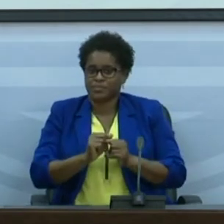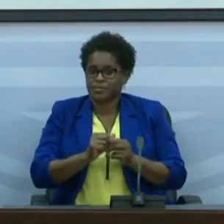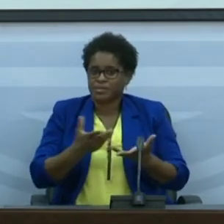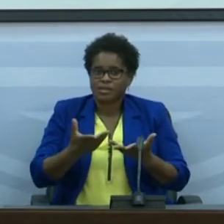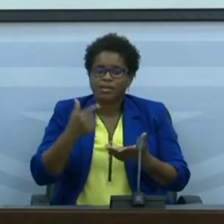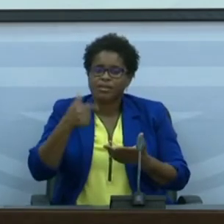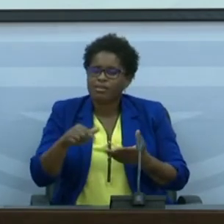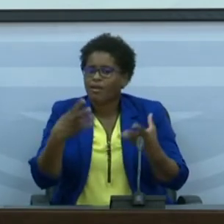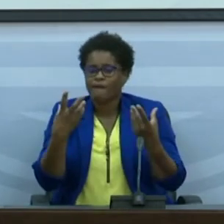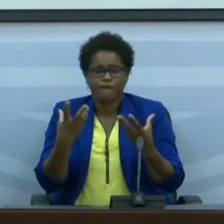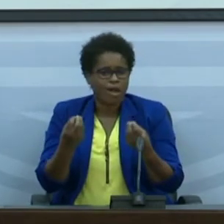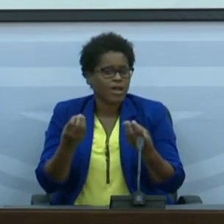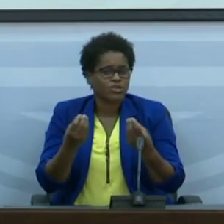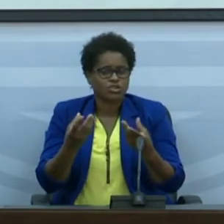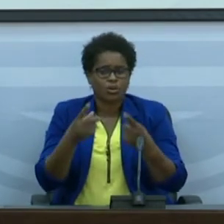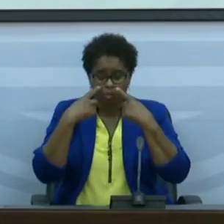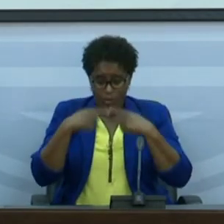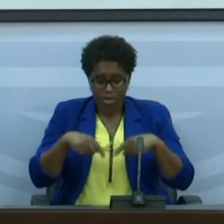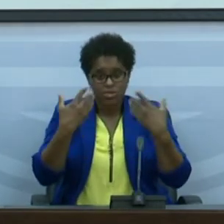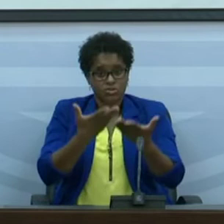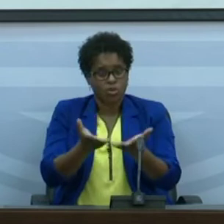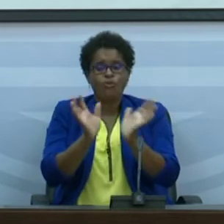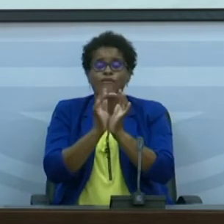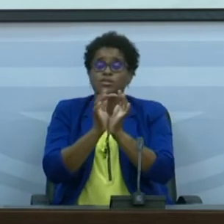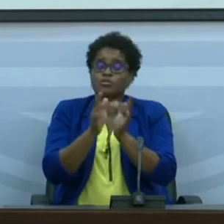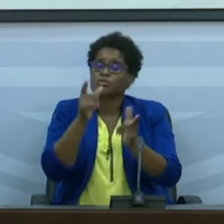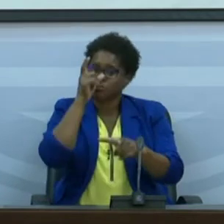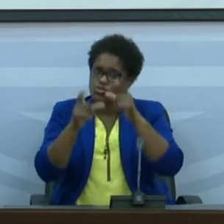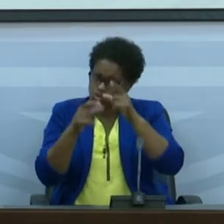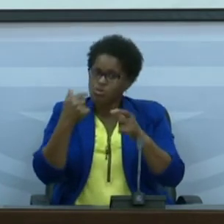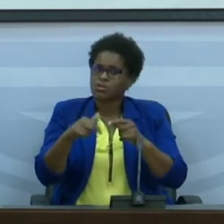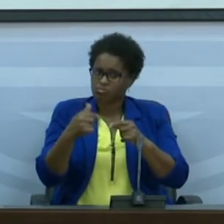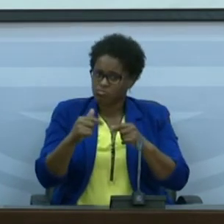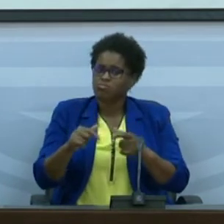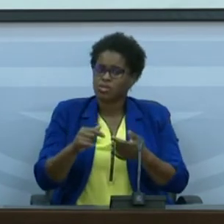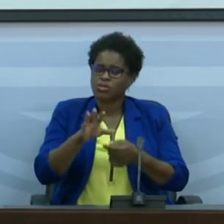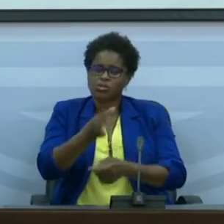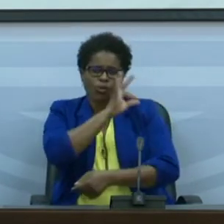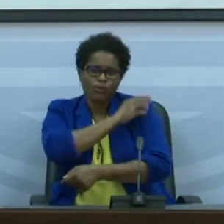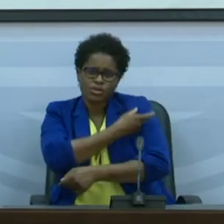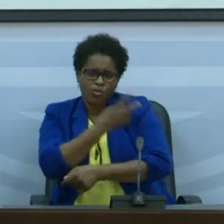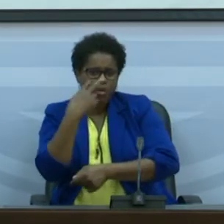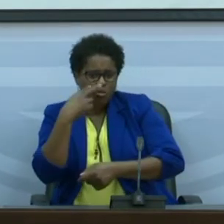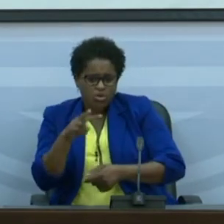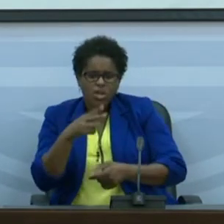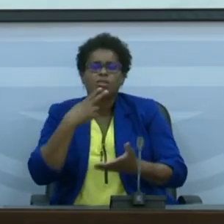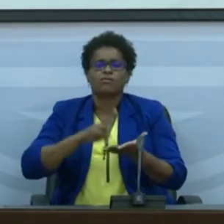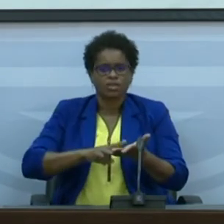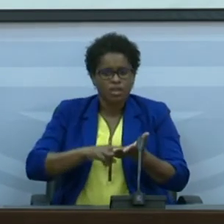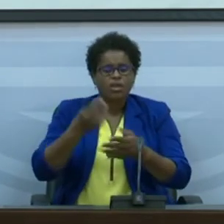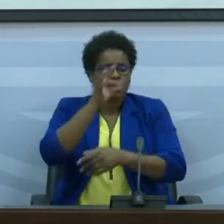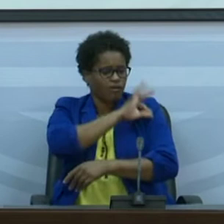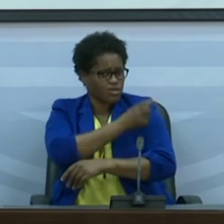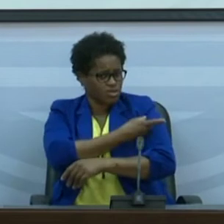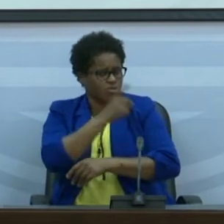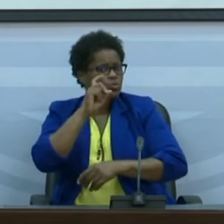várias publicações no Facebook de pessoas que estão a receber a vacina para mostrar realmente que a vacina é